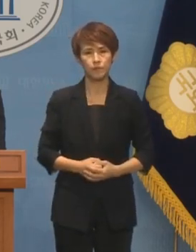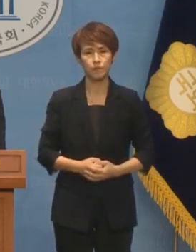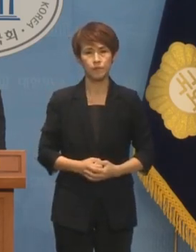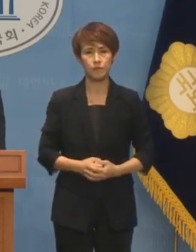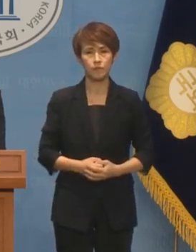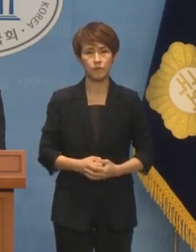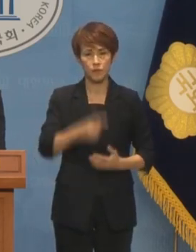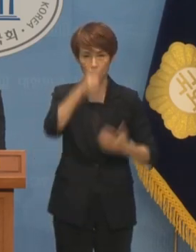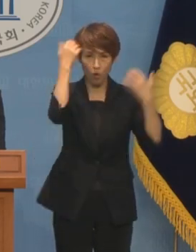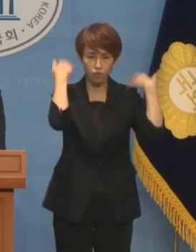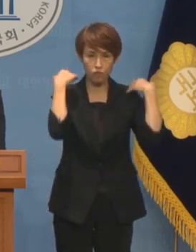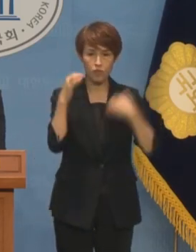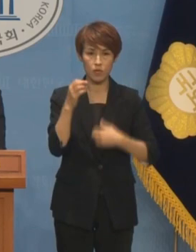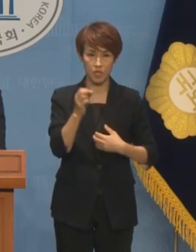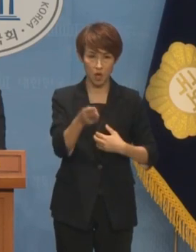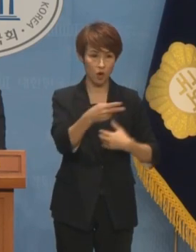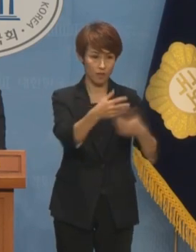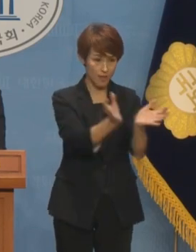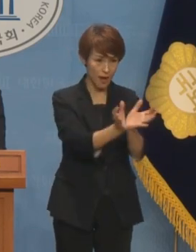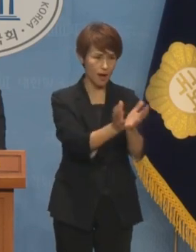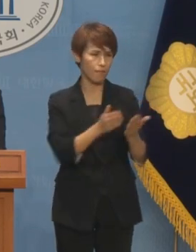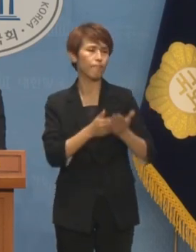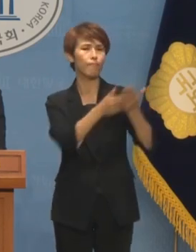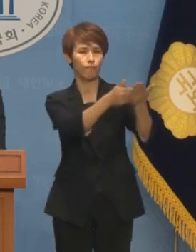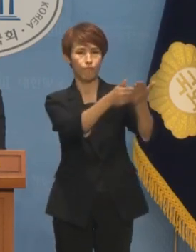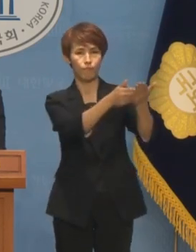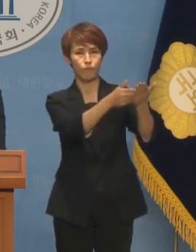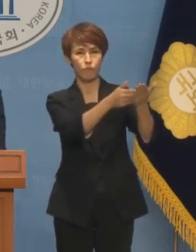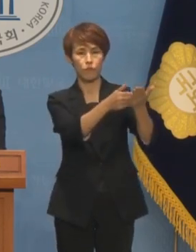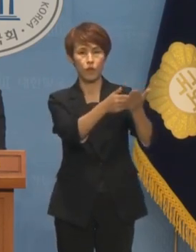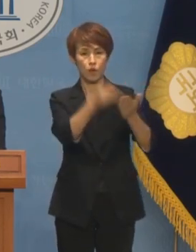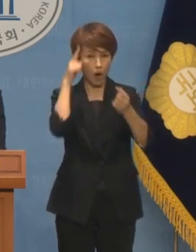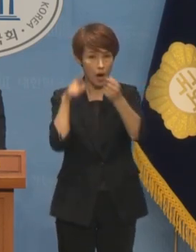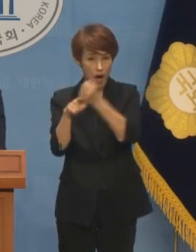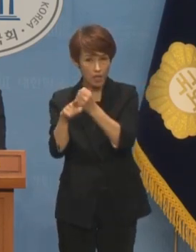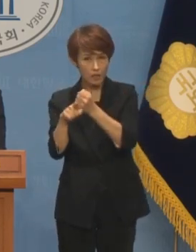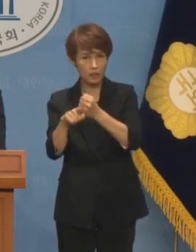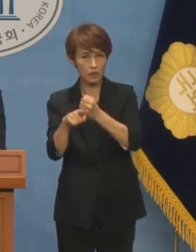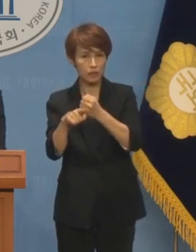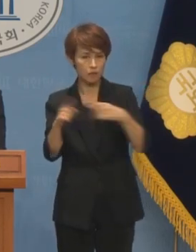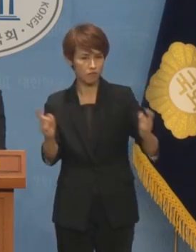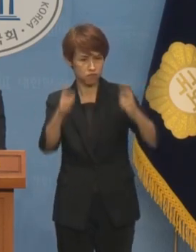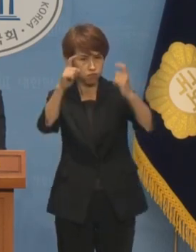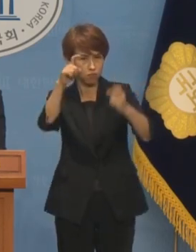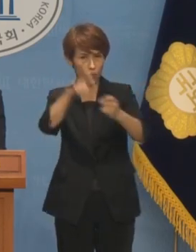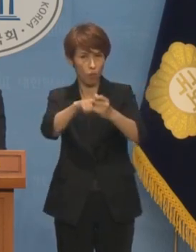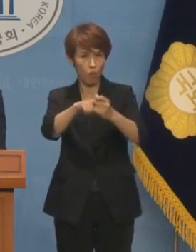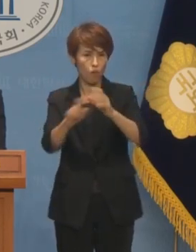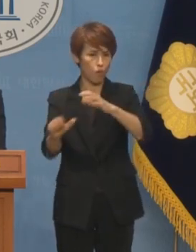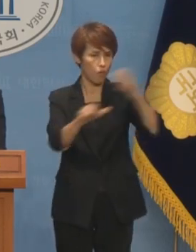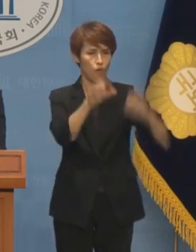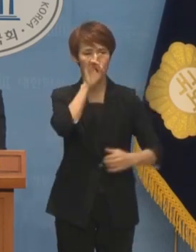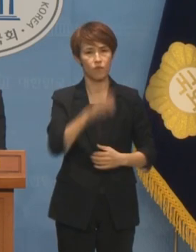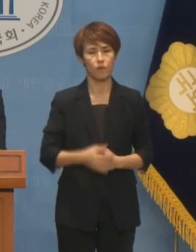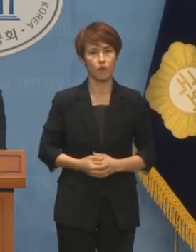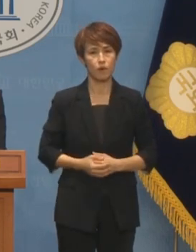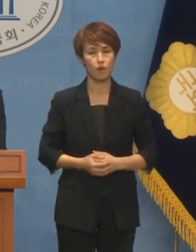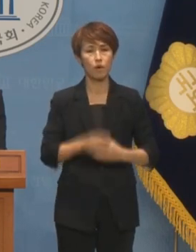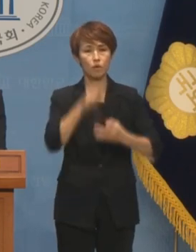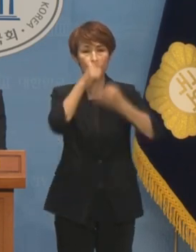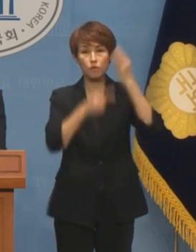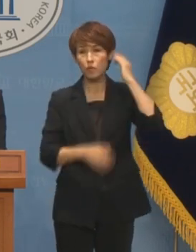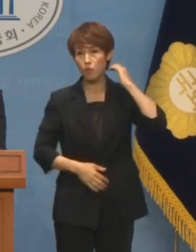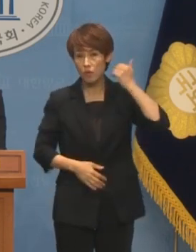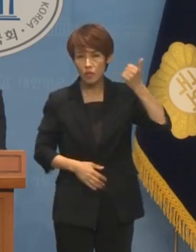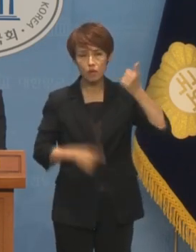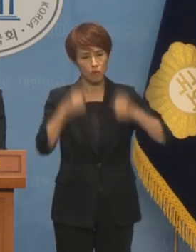정부 여당에도 다시 한번 촉구합니다. 과학은 정쟁의 대상이 아닙니다. 이미 윤석열 대통령도